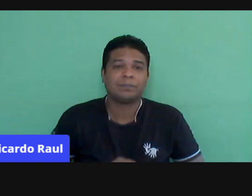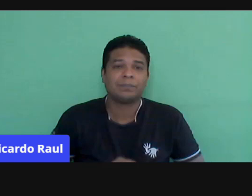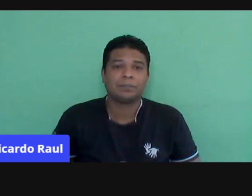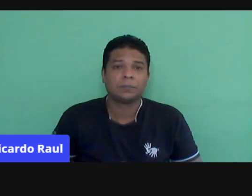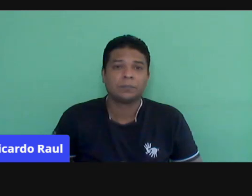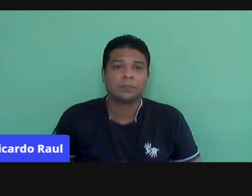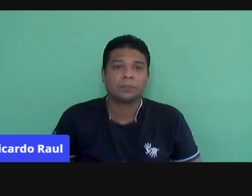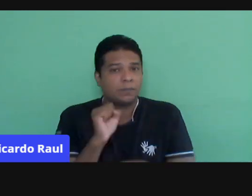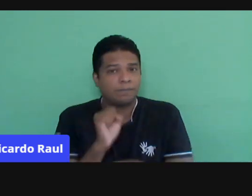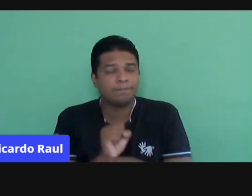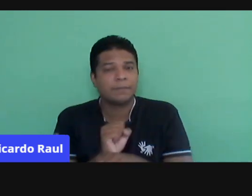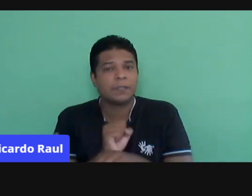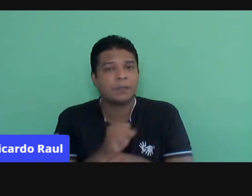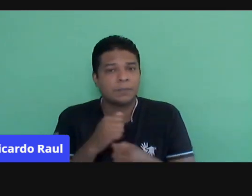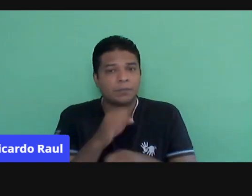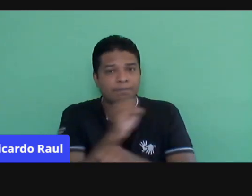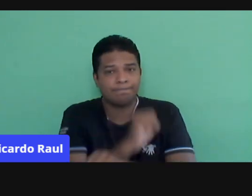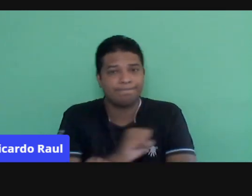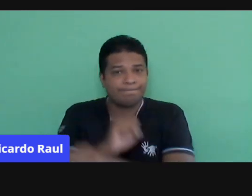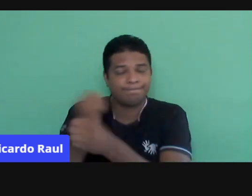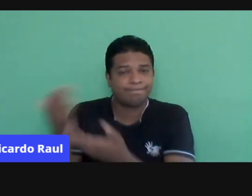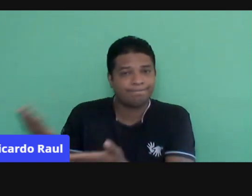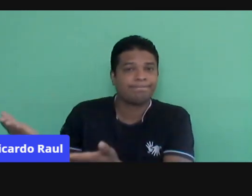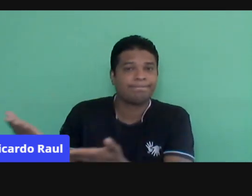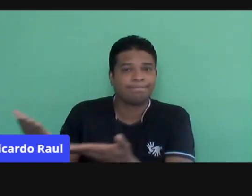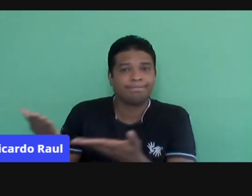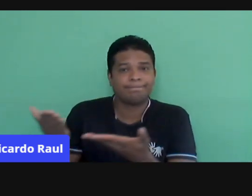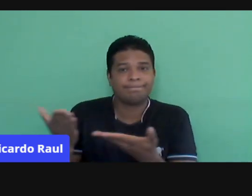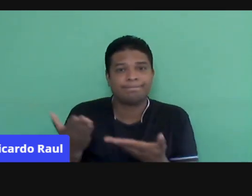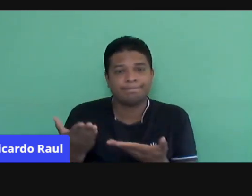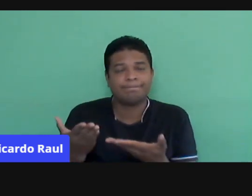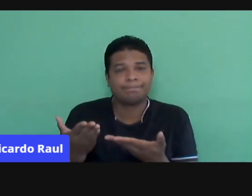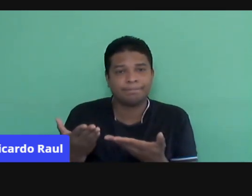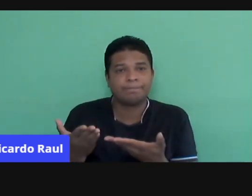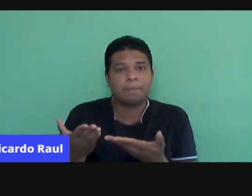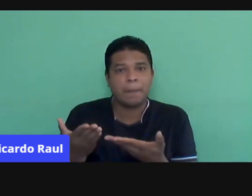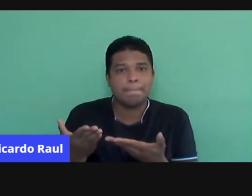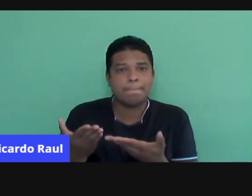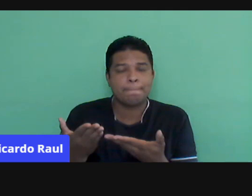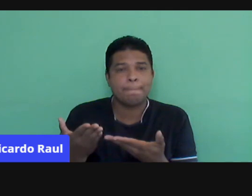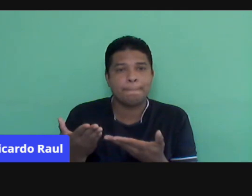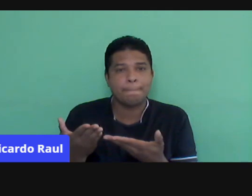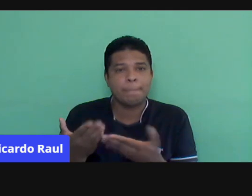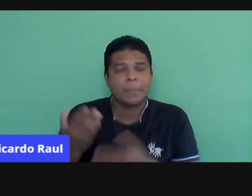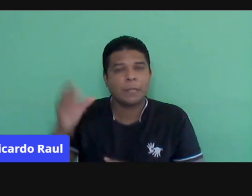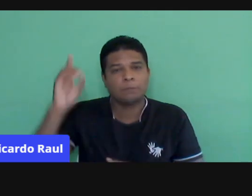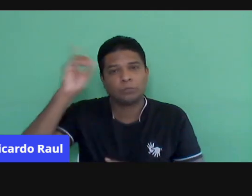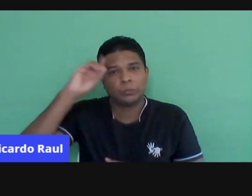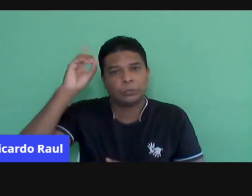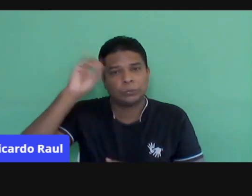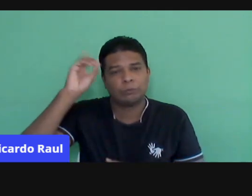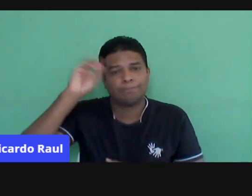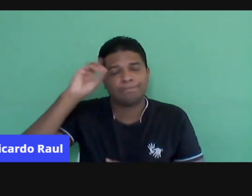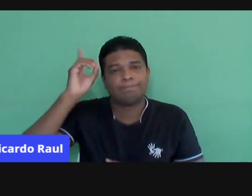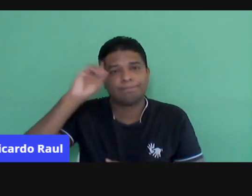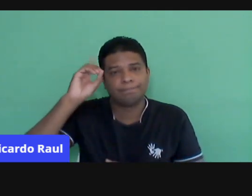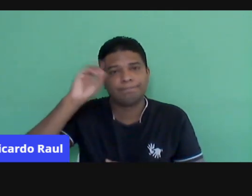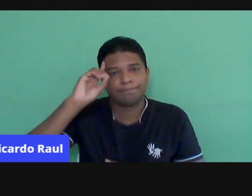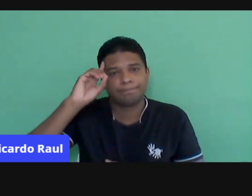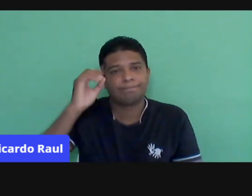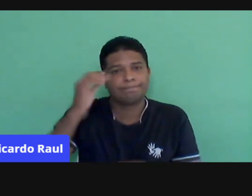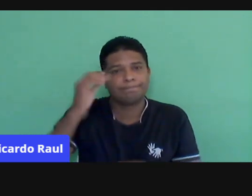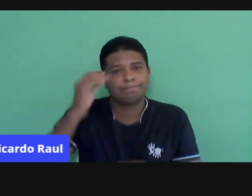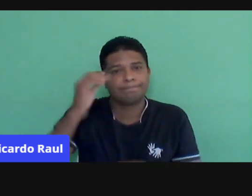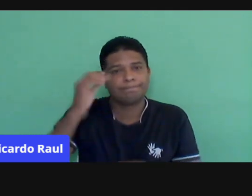Vamos esperançar, gente. Eu convido, eu sei que o trabalho é um exercício diário, né? de